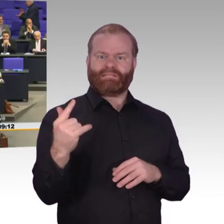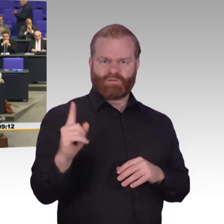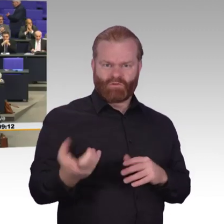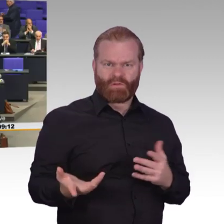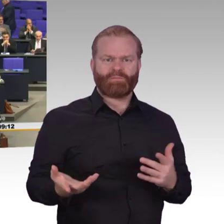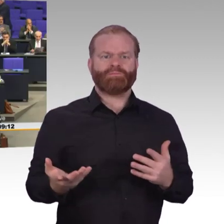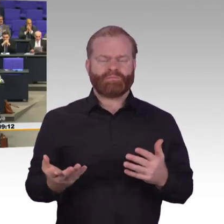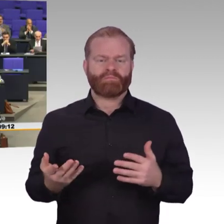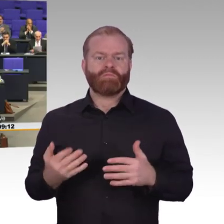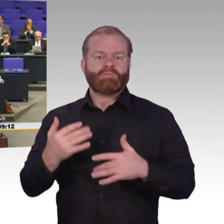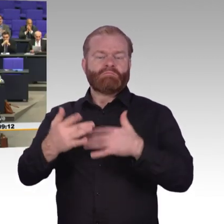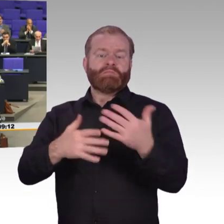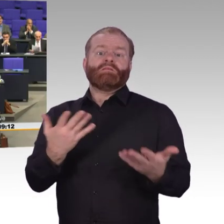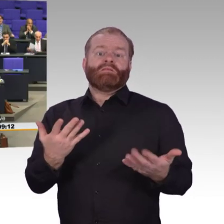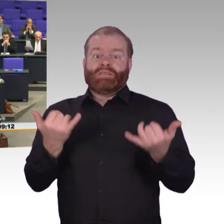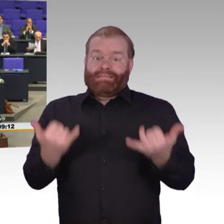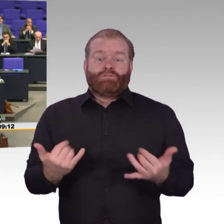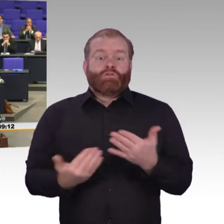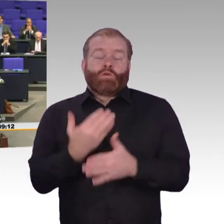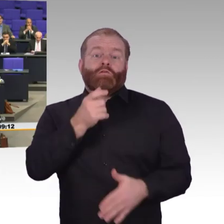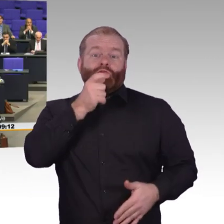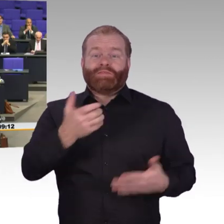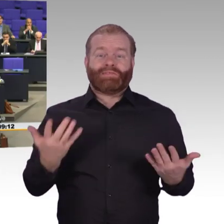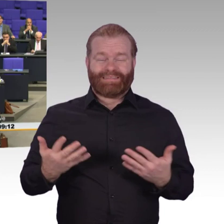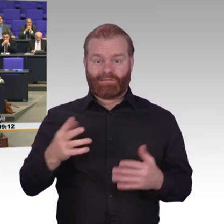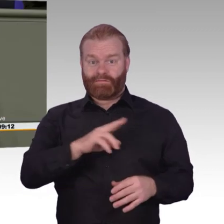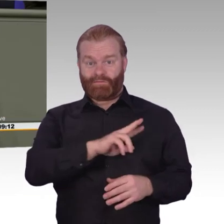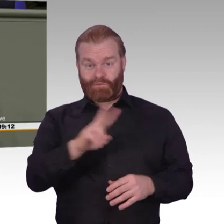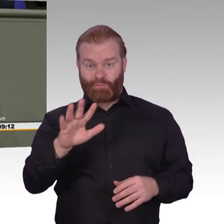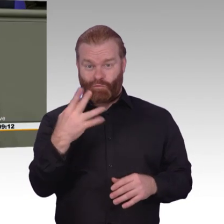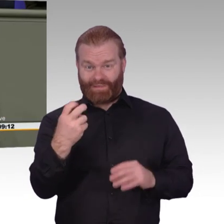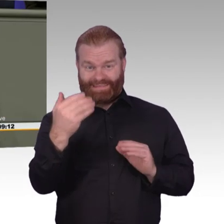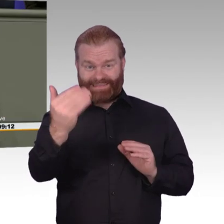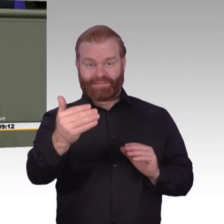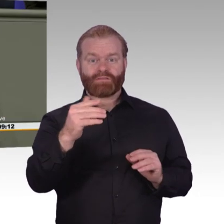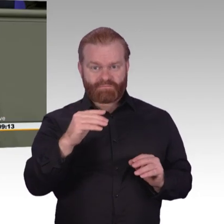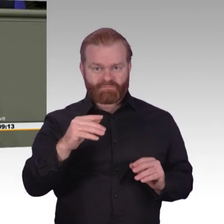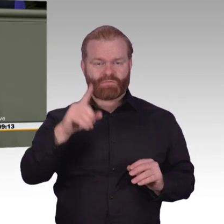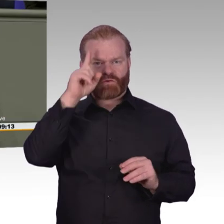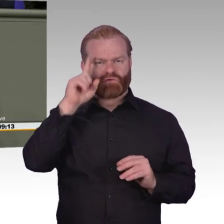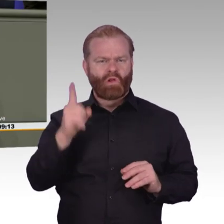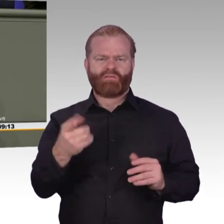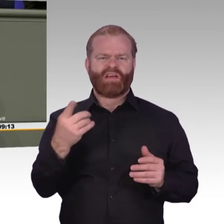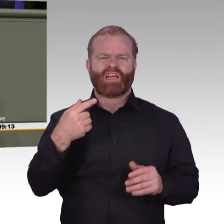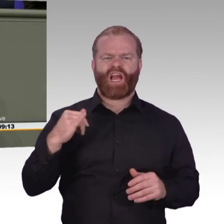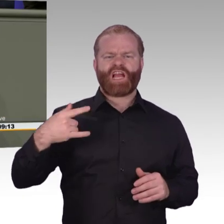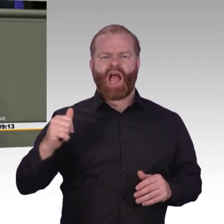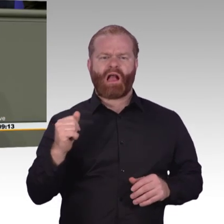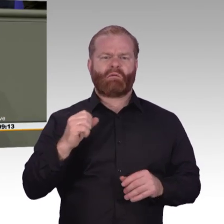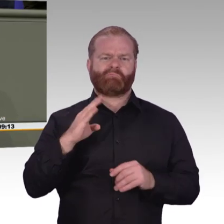Bei Internetgeschwindigkeiten liegt Deutschland im internationalen Vergleich auf Platz 25 hinter Ländern wie Rumänien oder Lettland. Beim Mobilfunk sieht es nicht viel